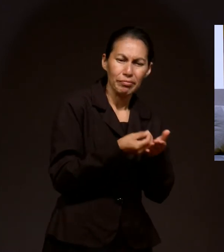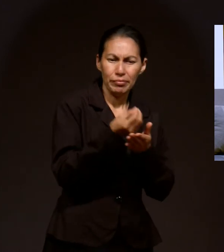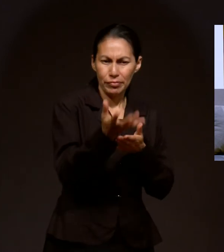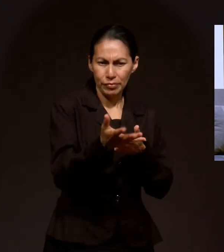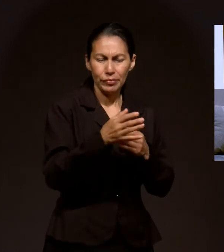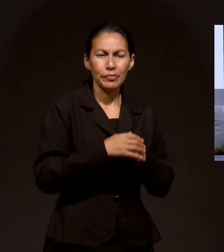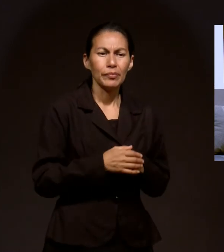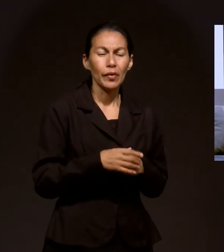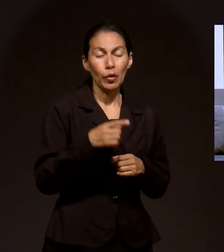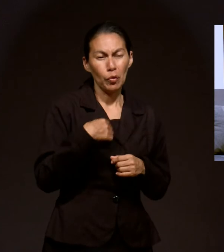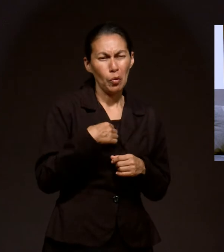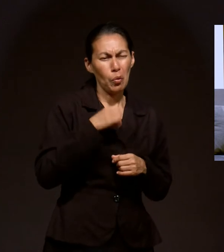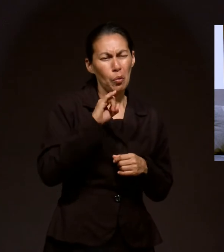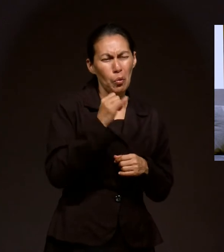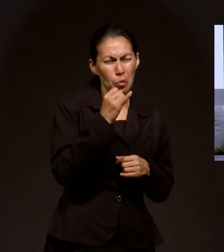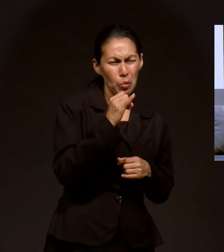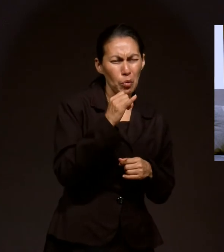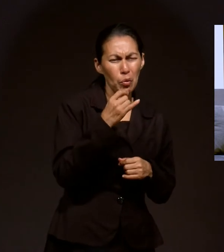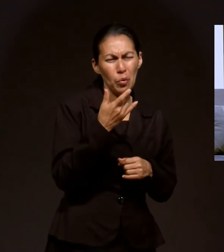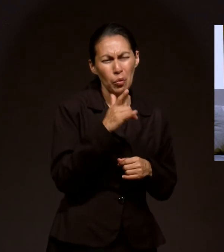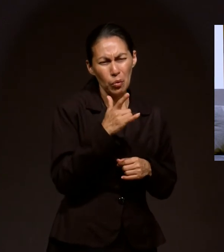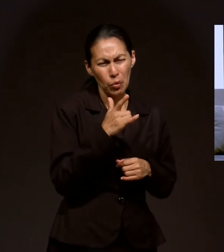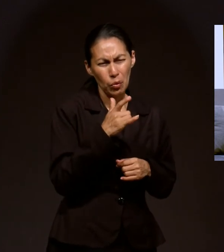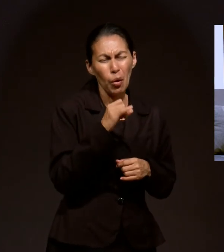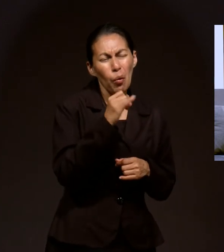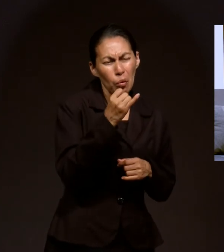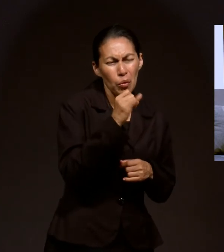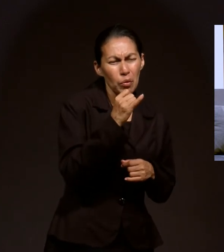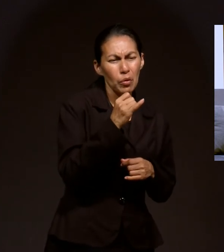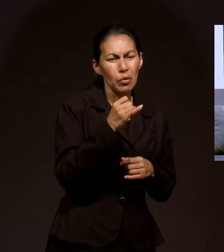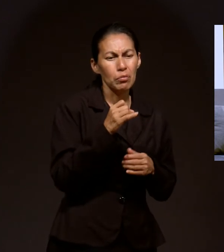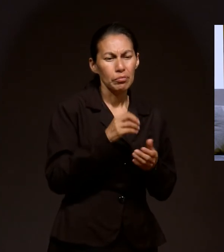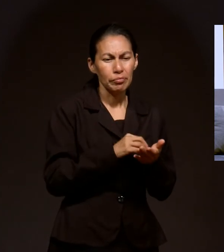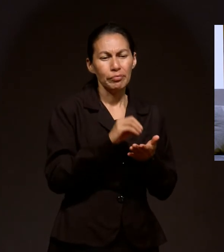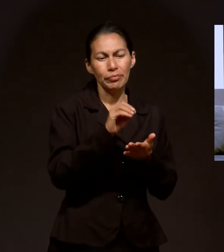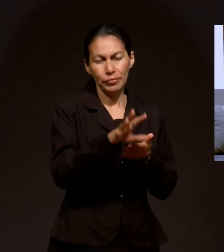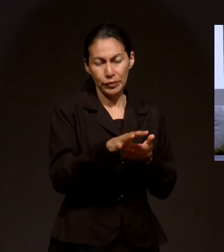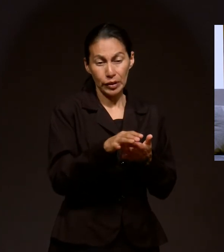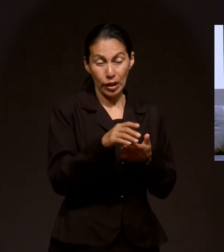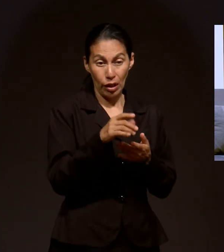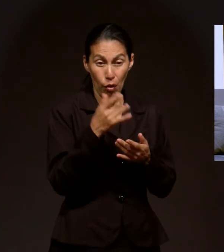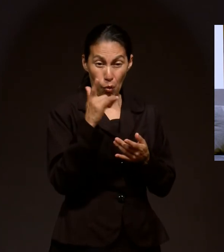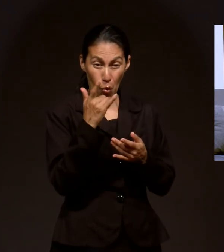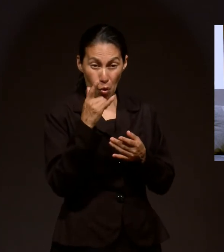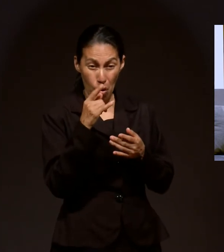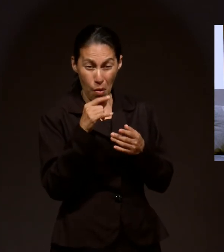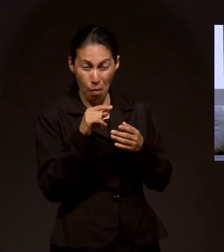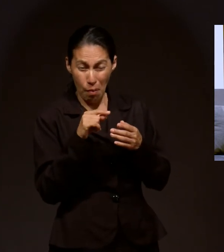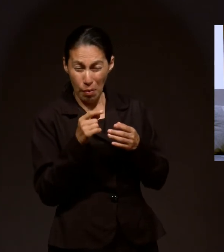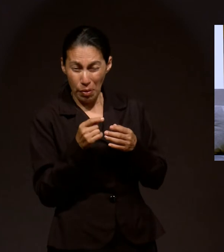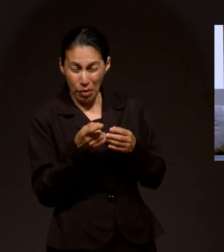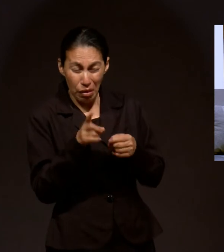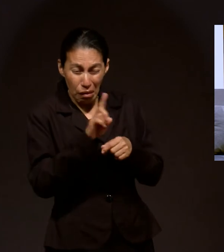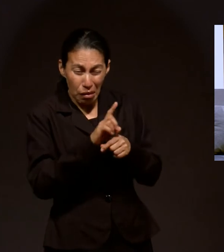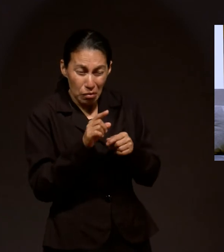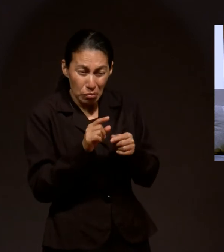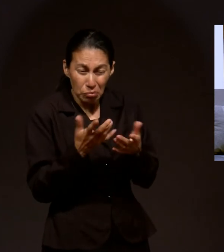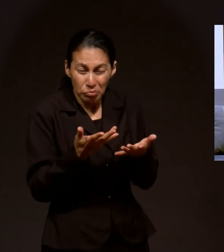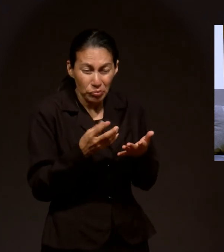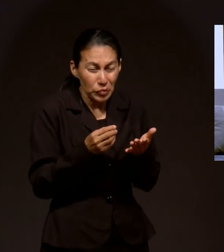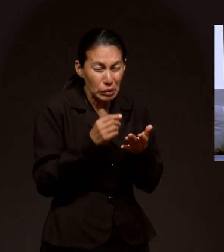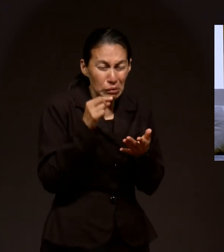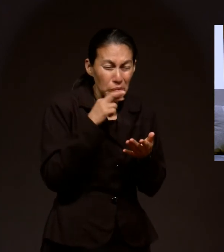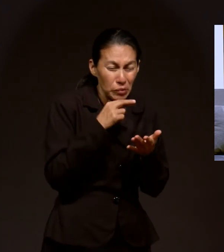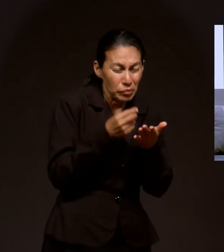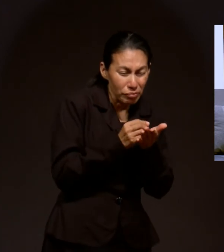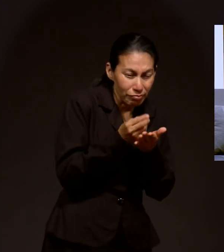yo estaba recién ingresado en junio o julio, julio exactamente, y mandé mis papeles los primeros días de julio. Y a los tres